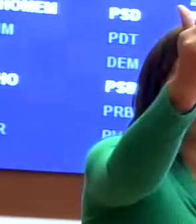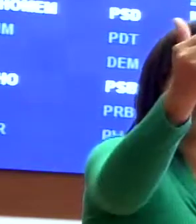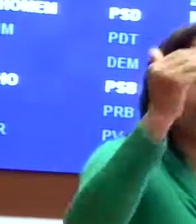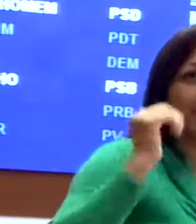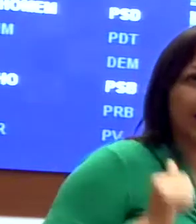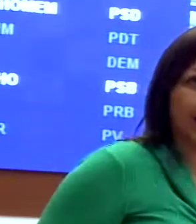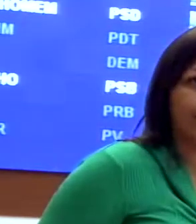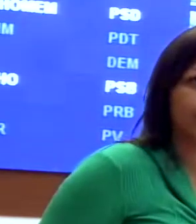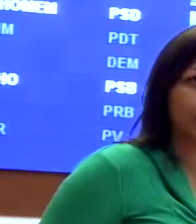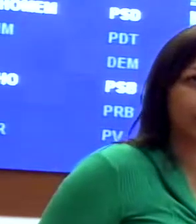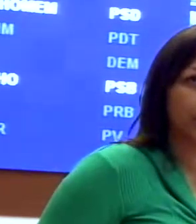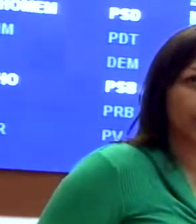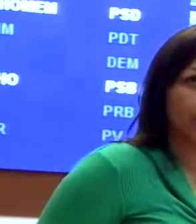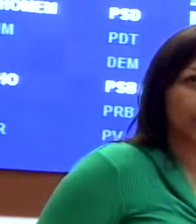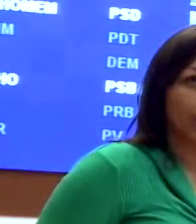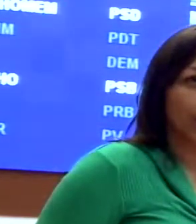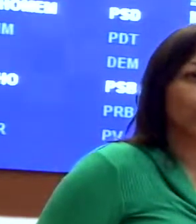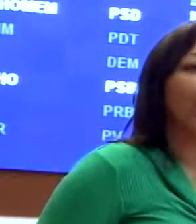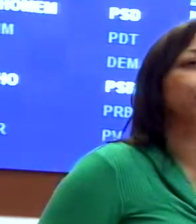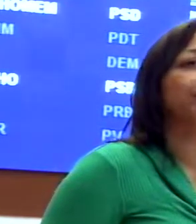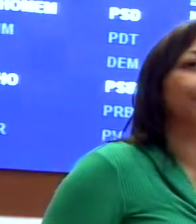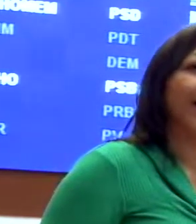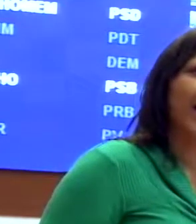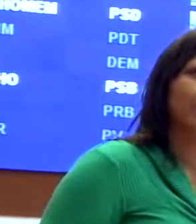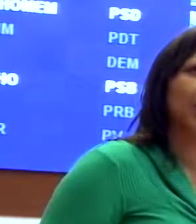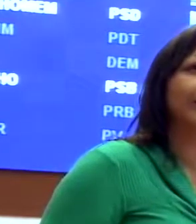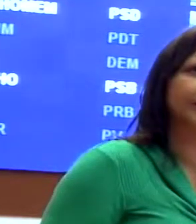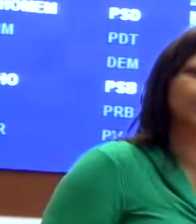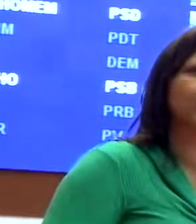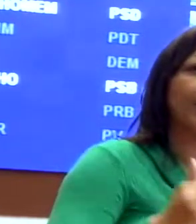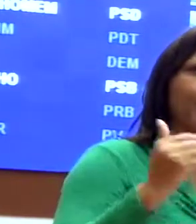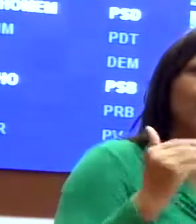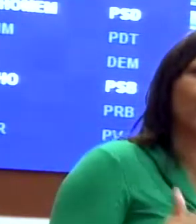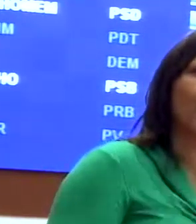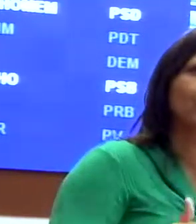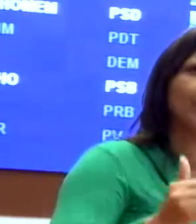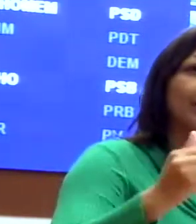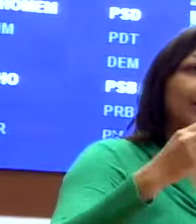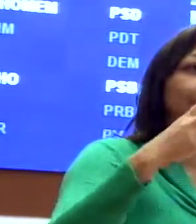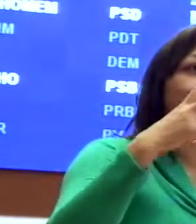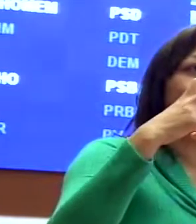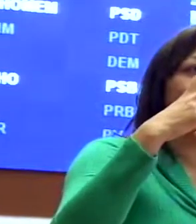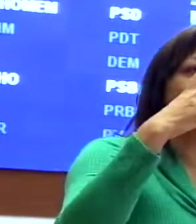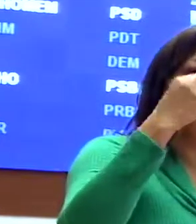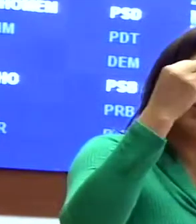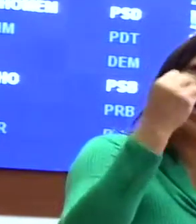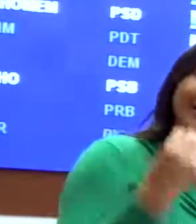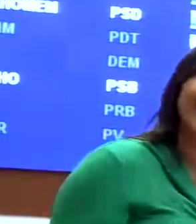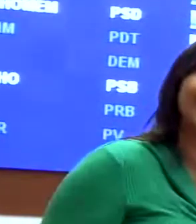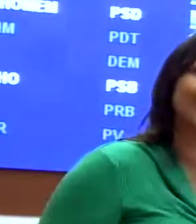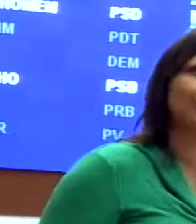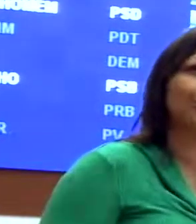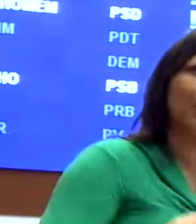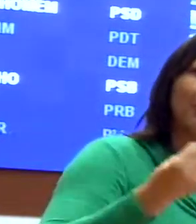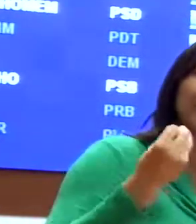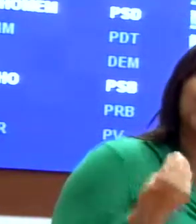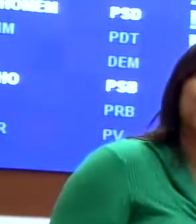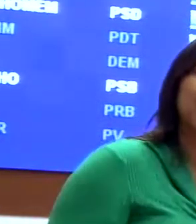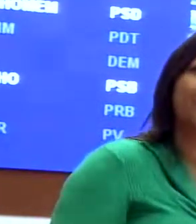cá ou um nome lá. O nosso debate é em cima de uma proposta importante,